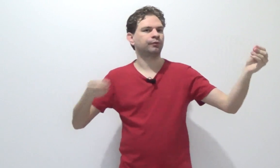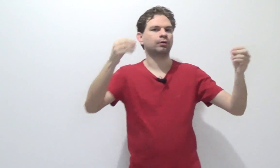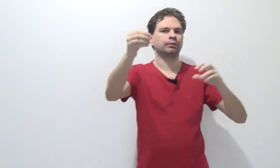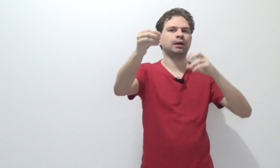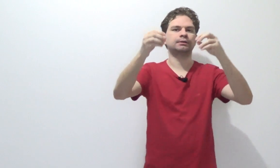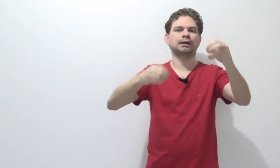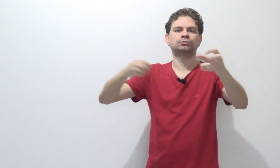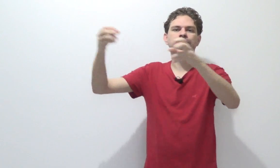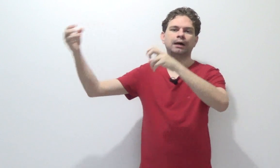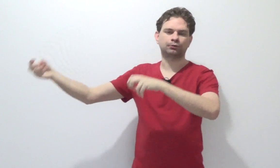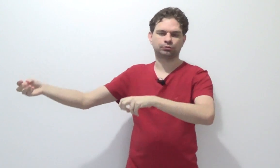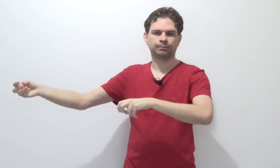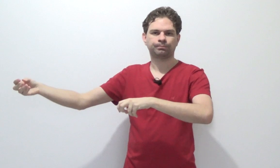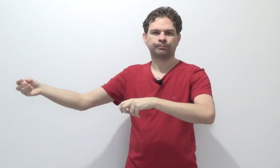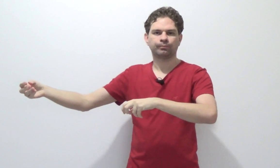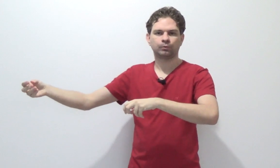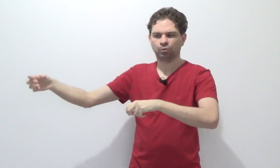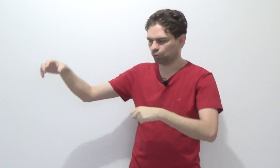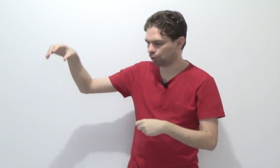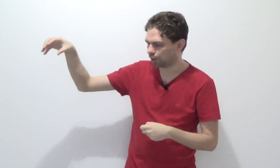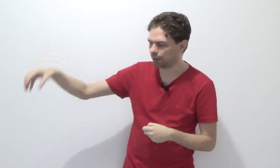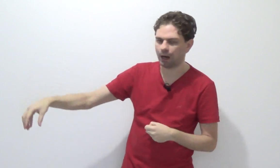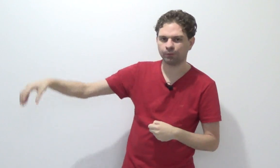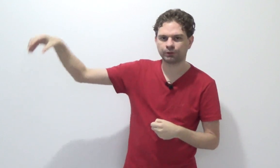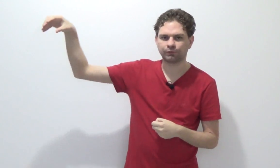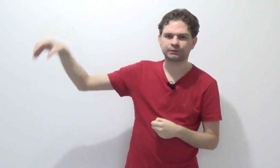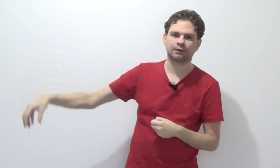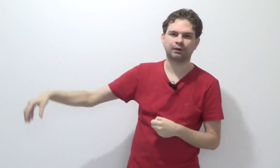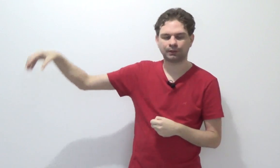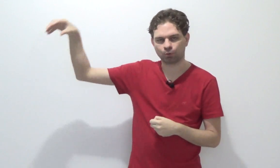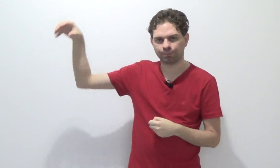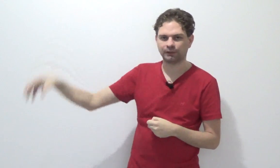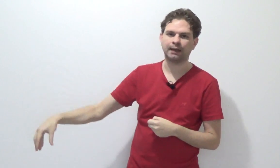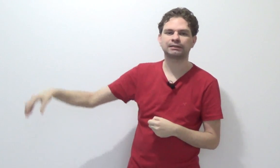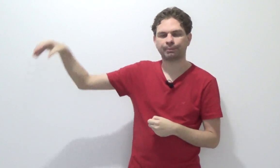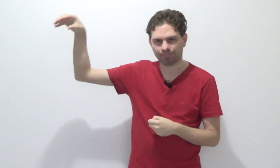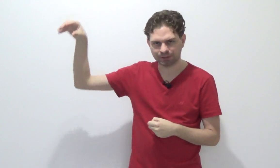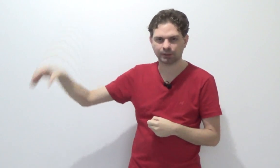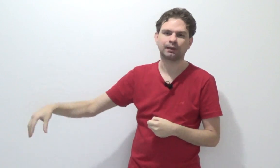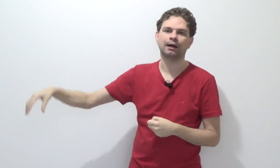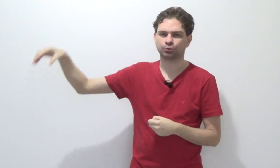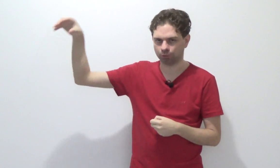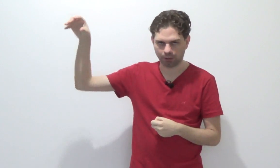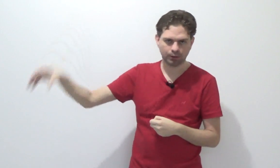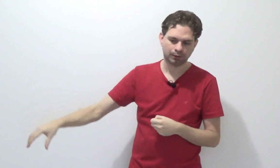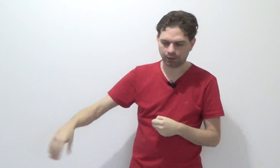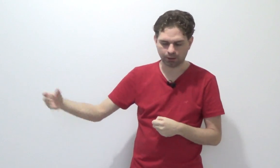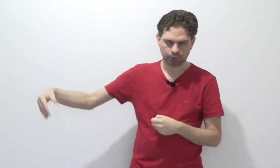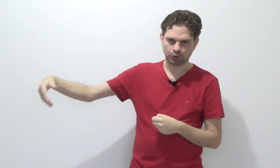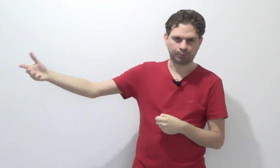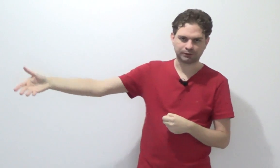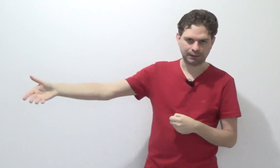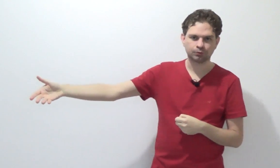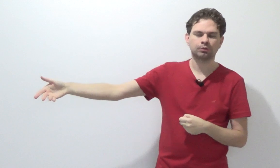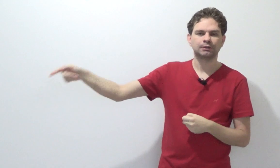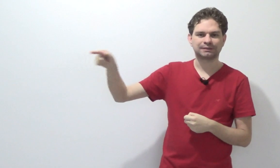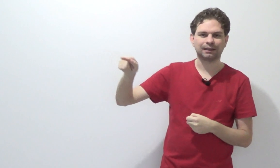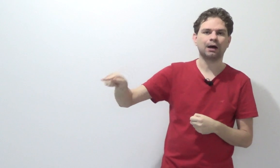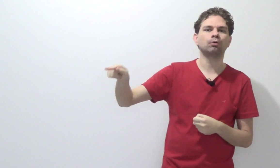foram realizados os atos. O local em que você vai ter competência pra apresentar o seu processo será o